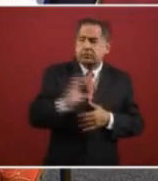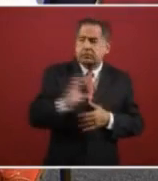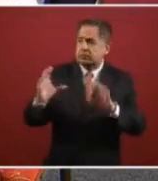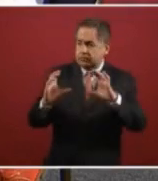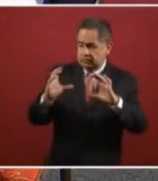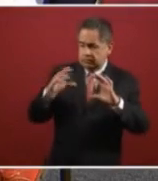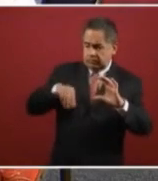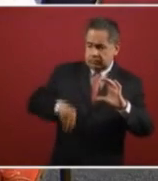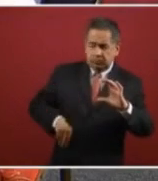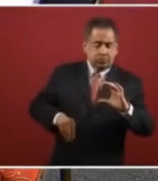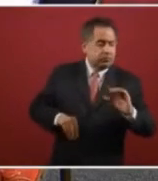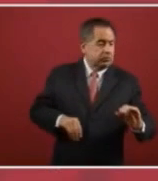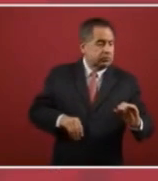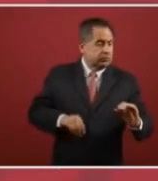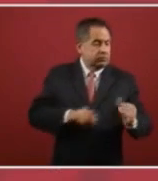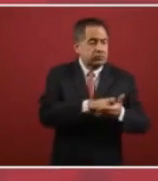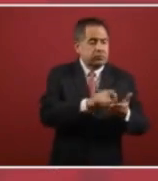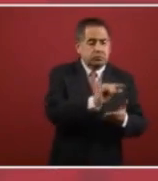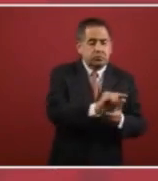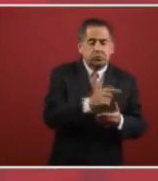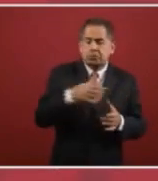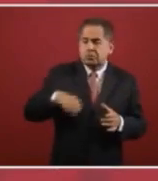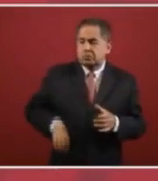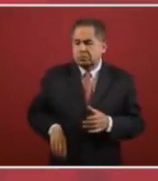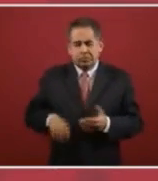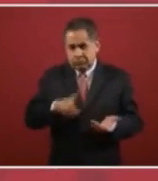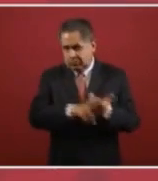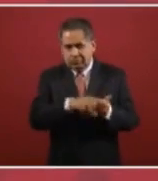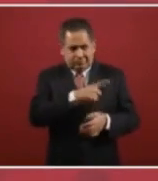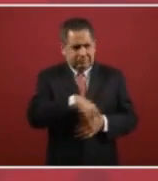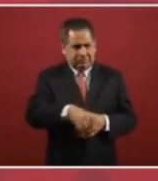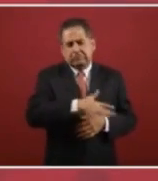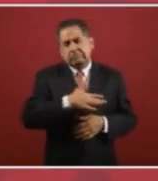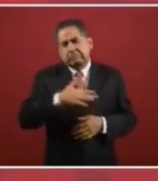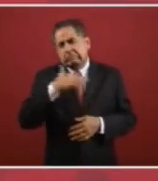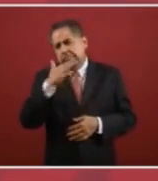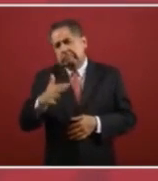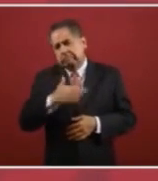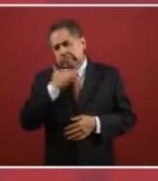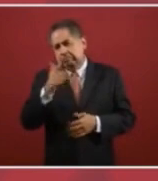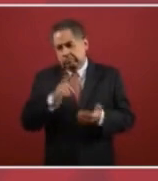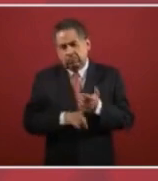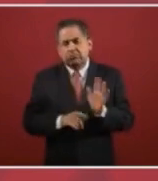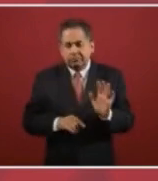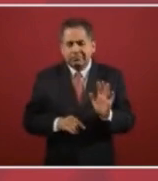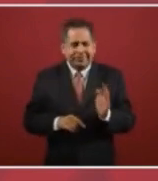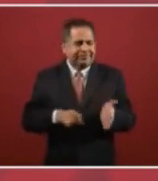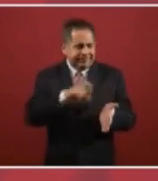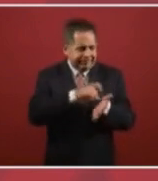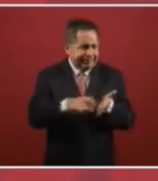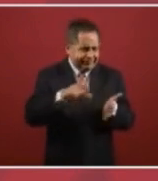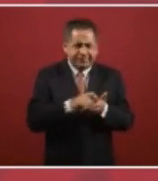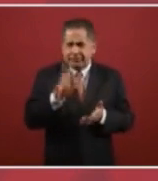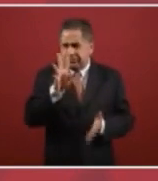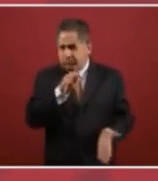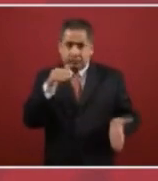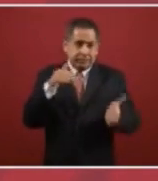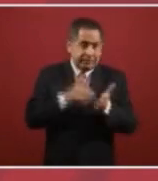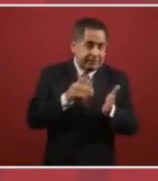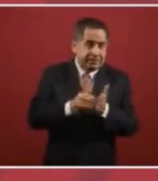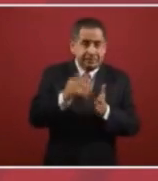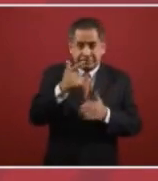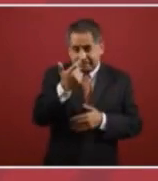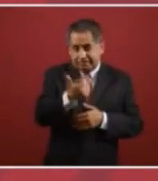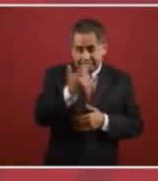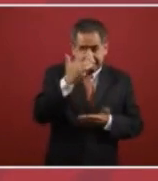de las medicinas había una gran corrupción a pesar de que se compraban esos noventa mil millones